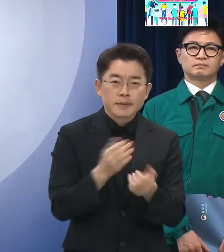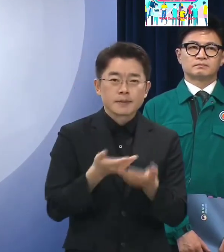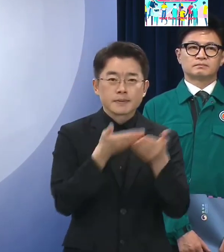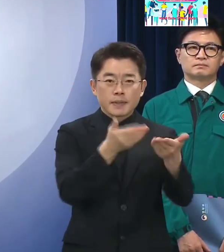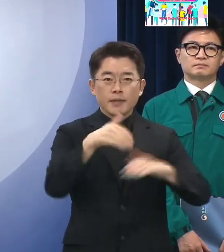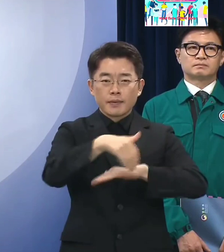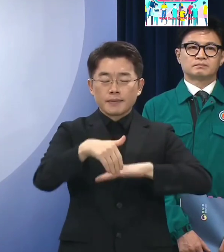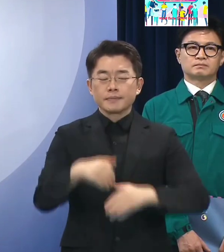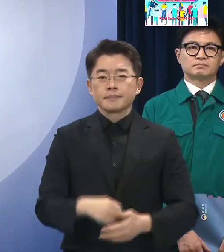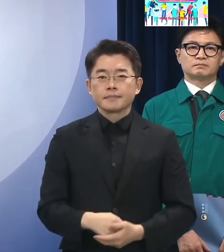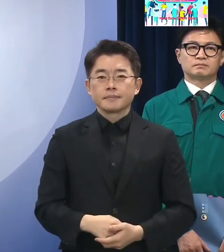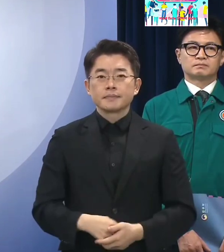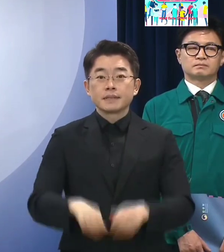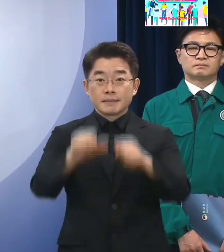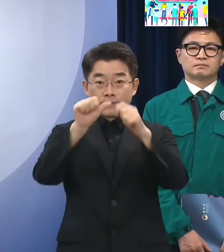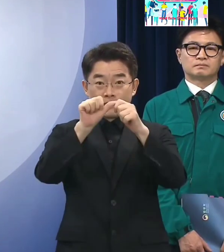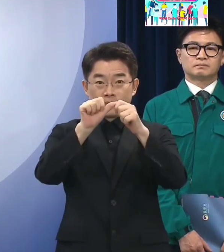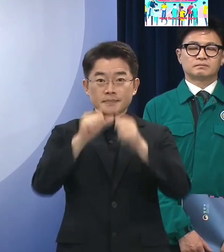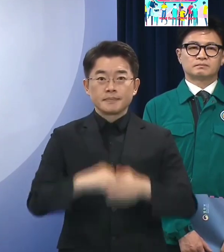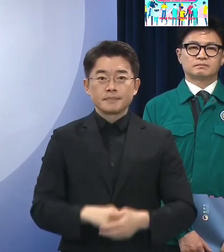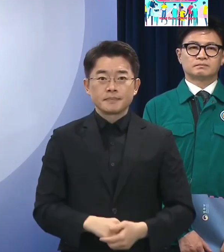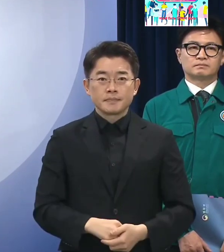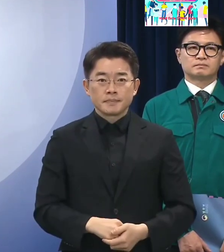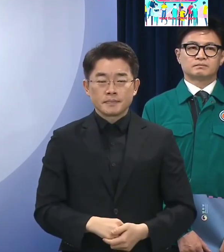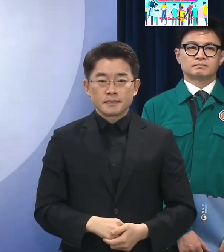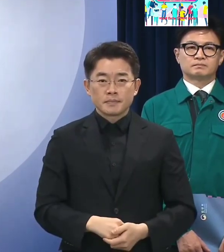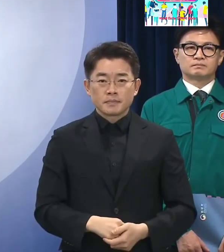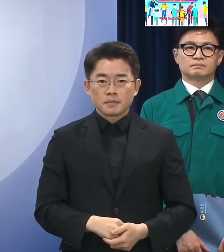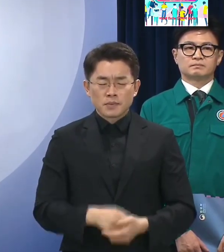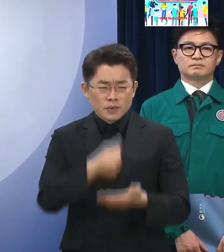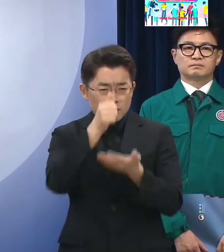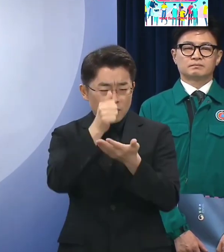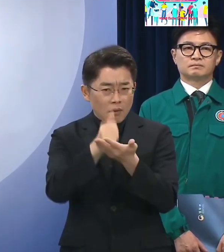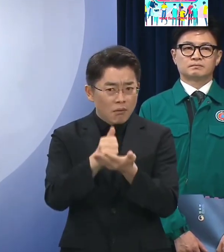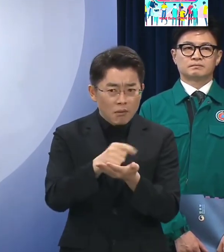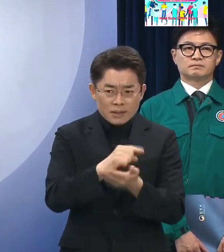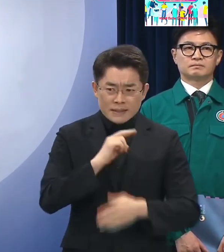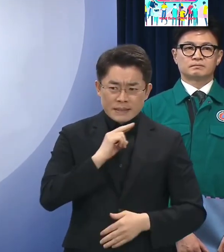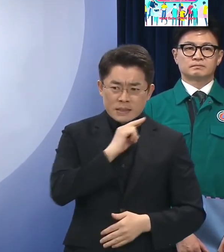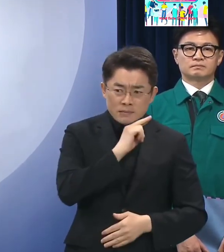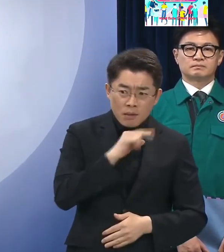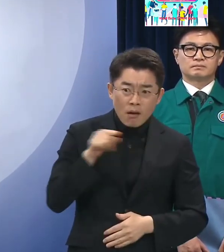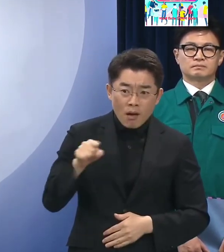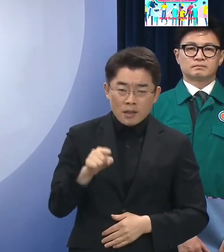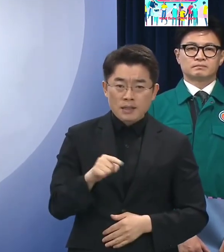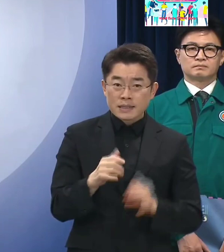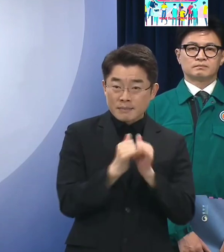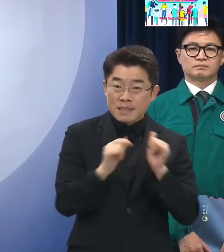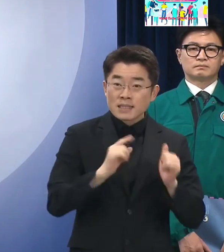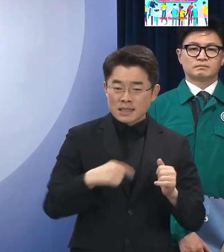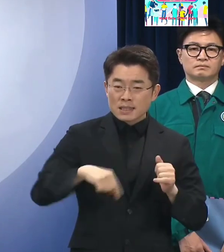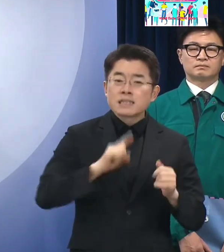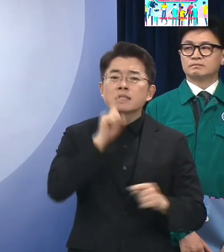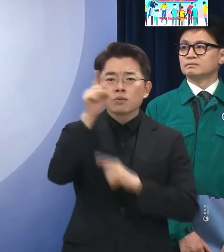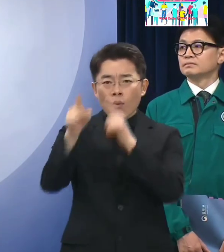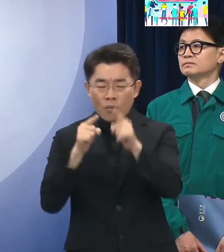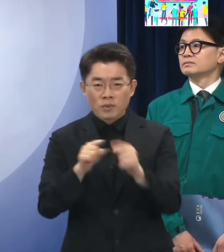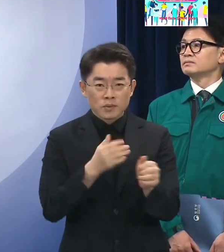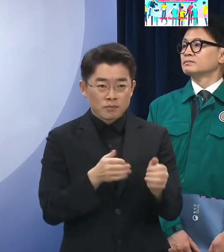마지막으로 범죄 위험 징후에 대한 시민들의 자발적인 신고를 독려하고